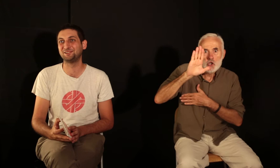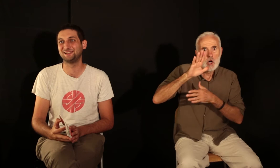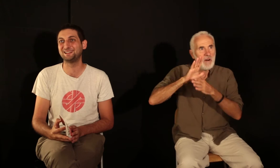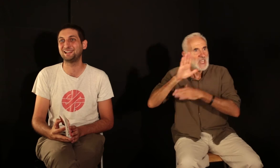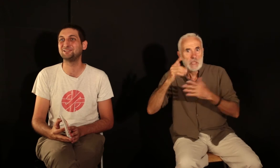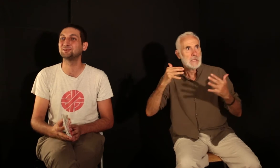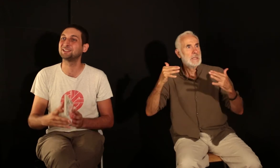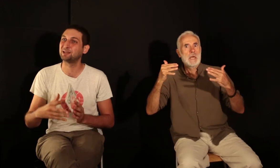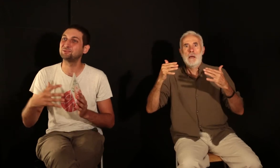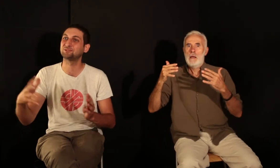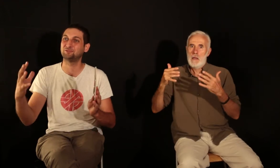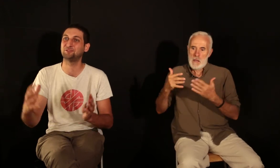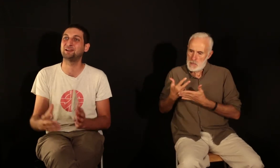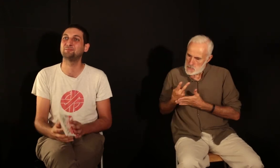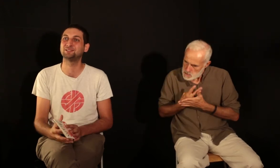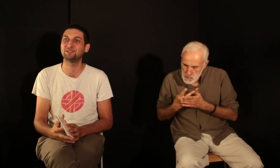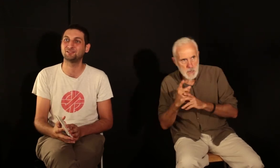là-dedans. En tout cas, c'est un peu ce que veut amener ce livre.